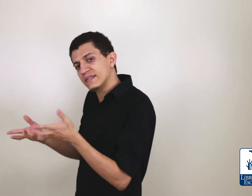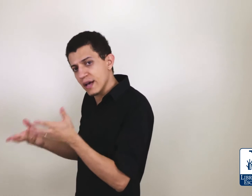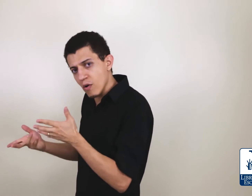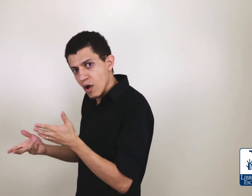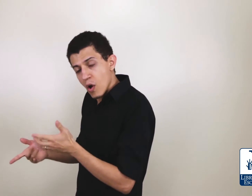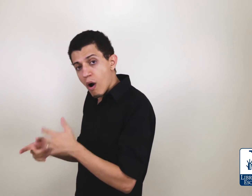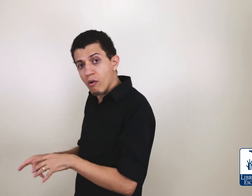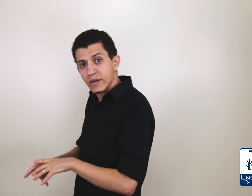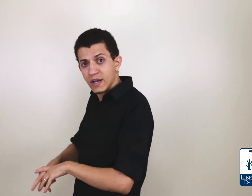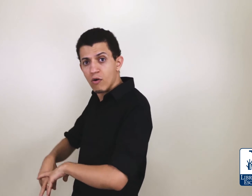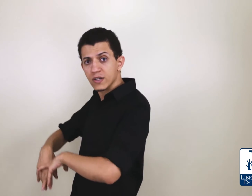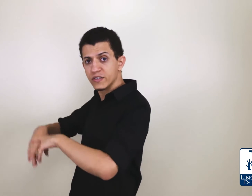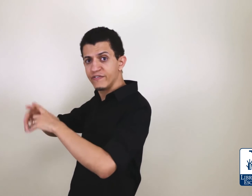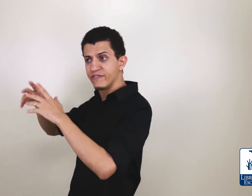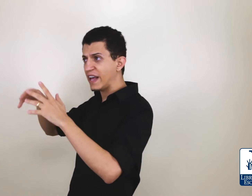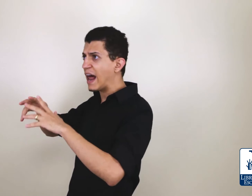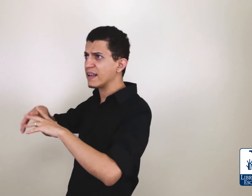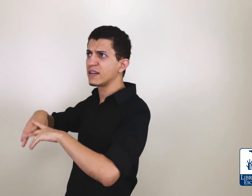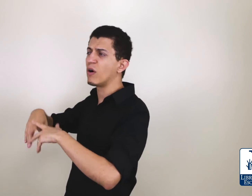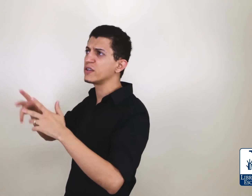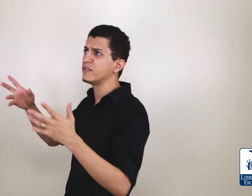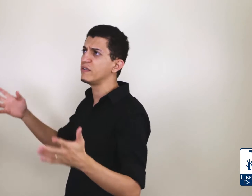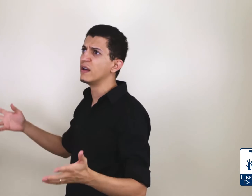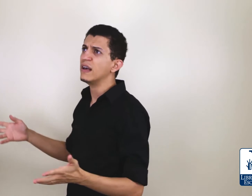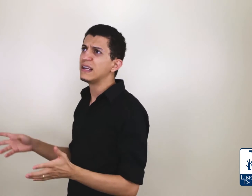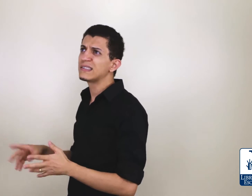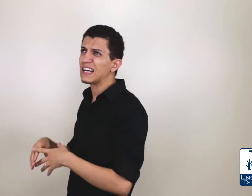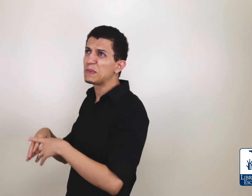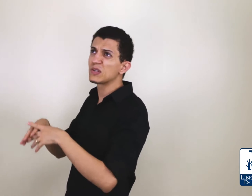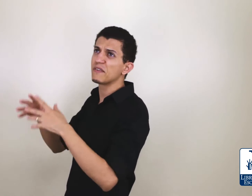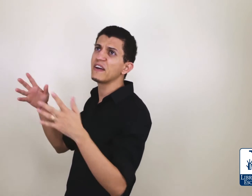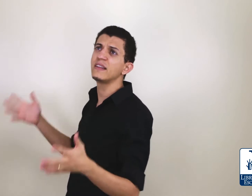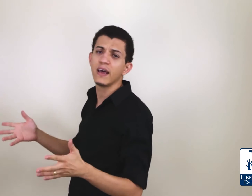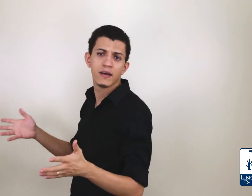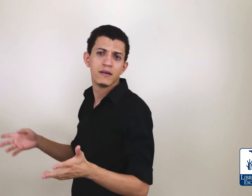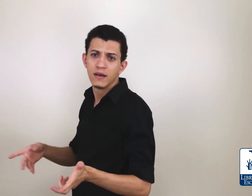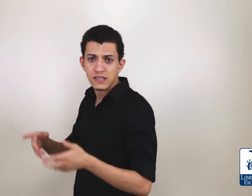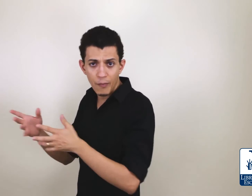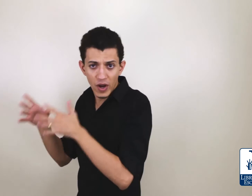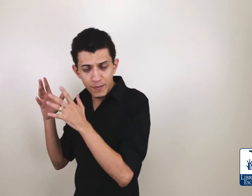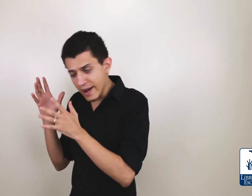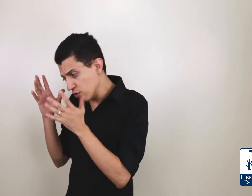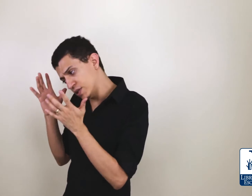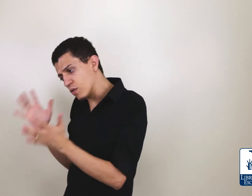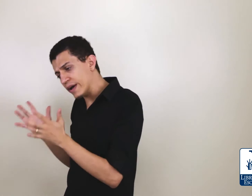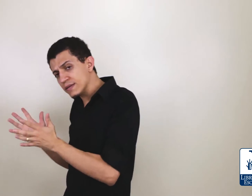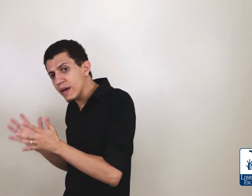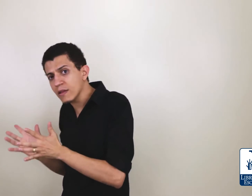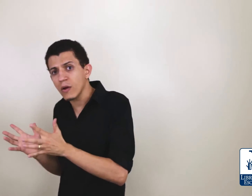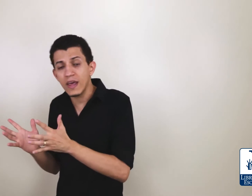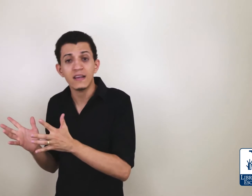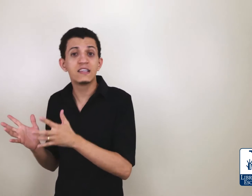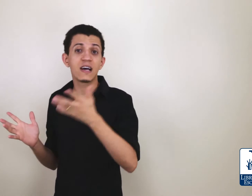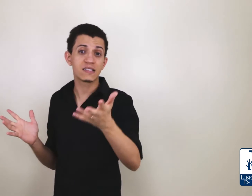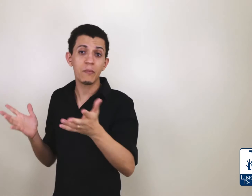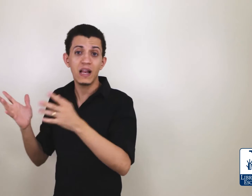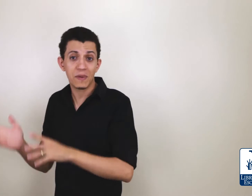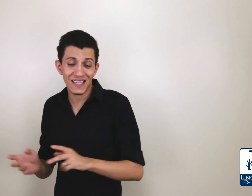seu. Ou algo que você gosta de, sei lá, você gosta de ensinar as pessoas a vender. Você pode pegar o seu conhecimento. E você já sabe ali para você